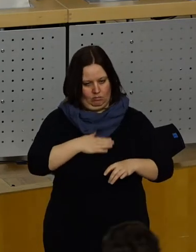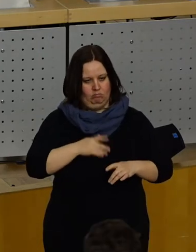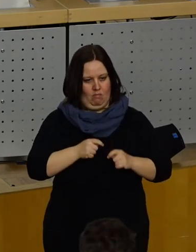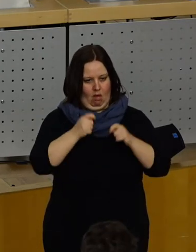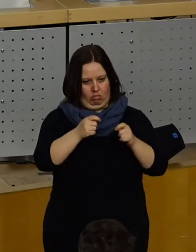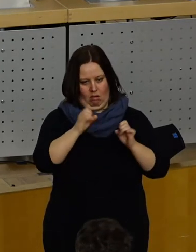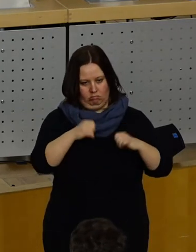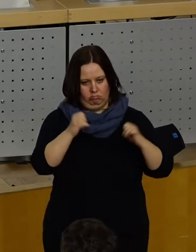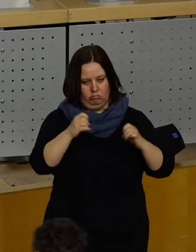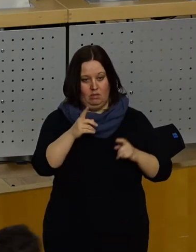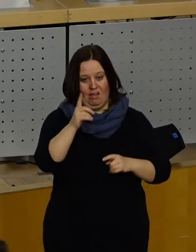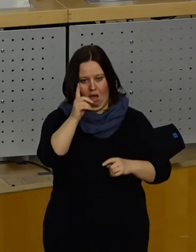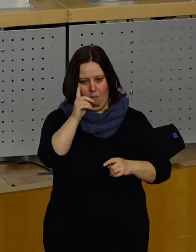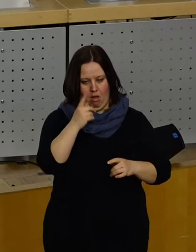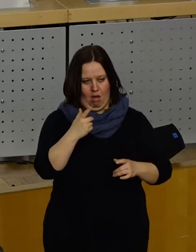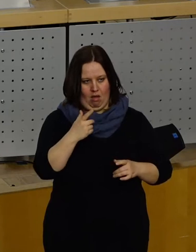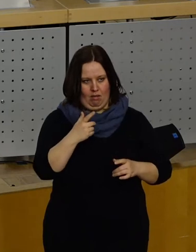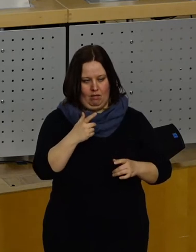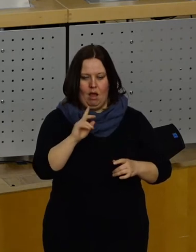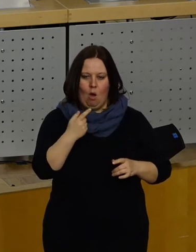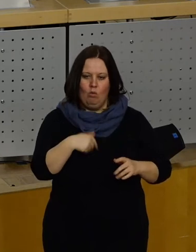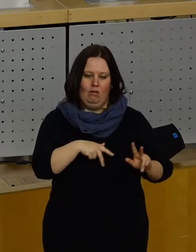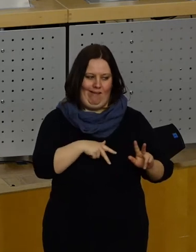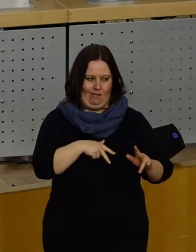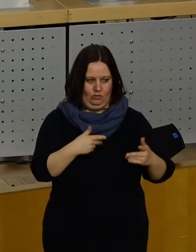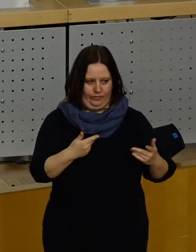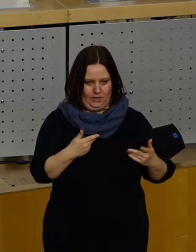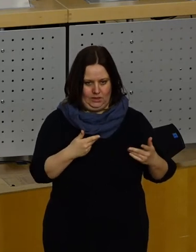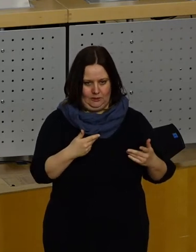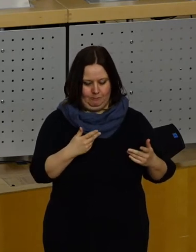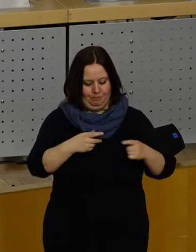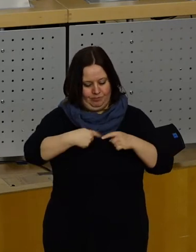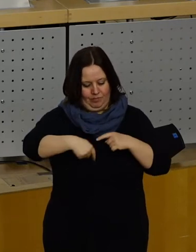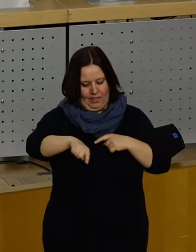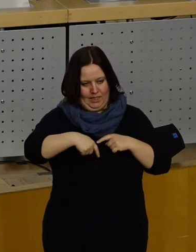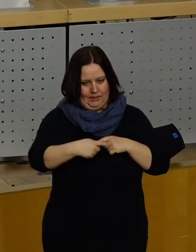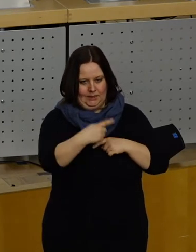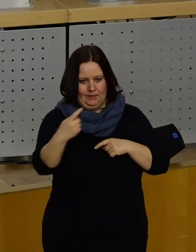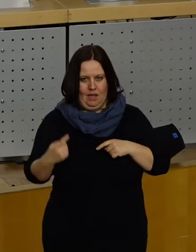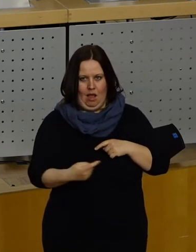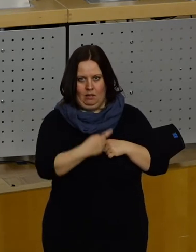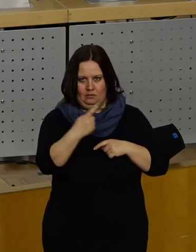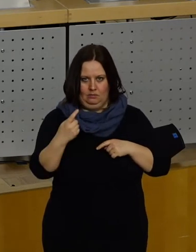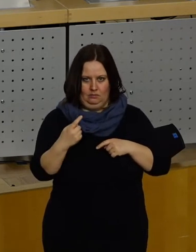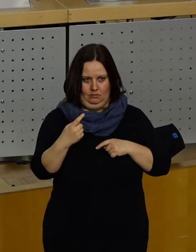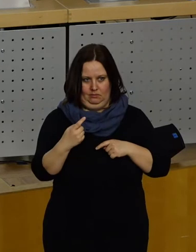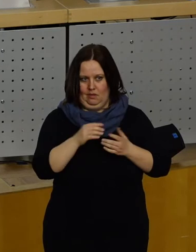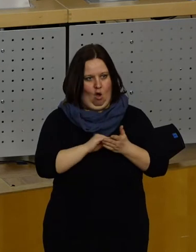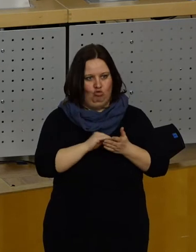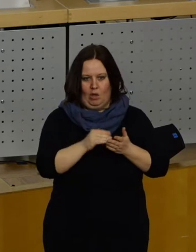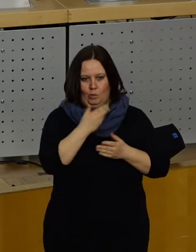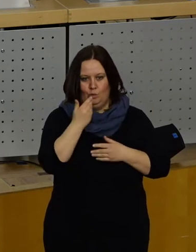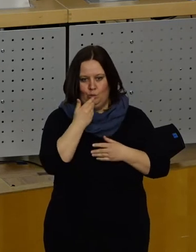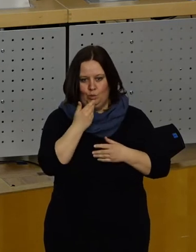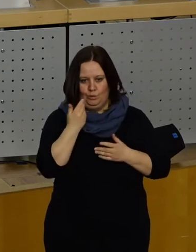zugestimmt. Aber man muss natürlich auch ehrlich sein. In den nächsten Jahren wird nicht ausgeschrieben.